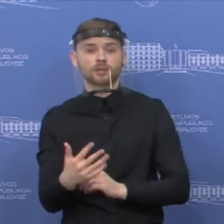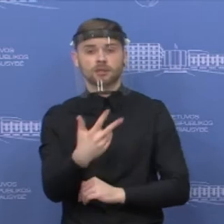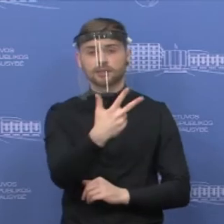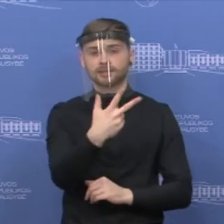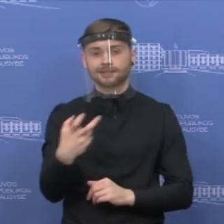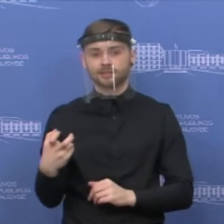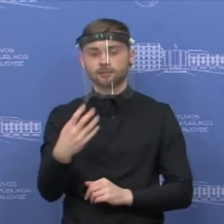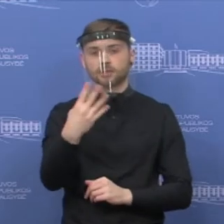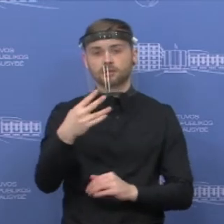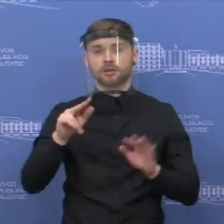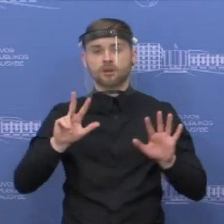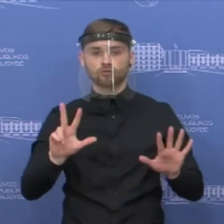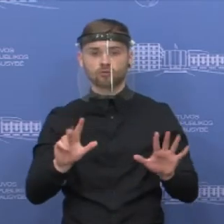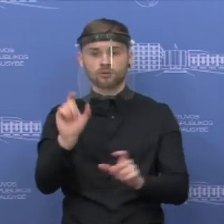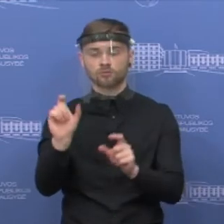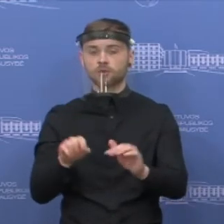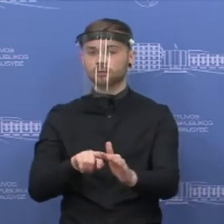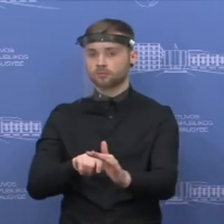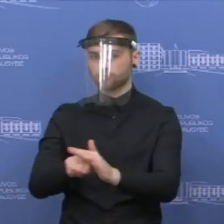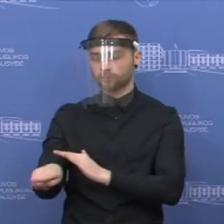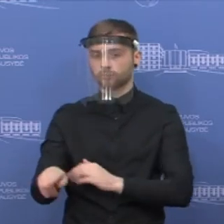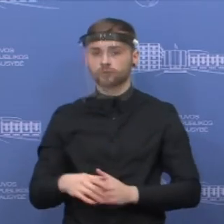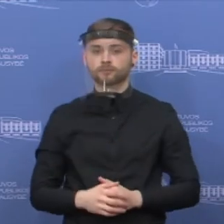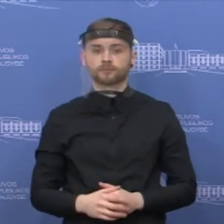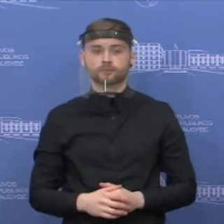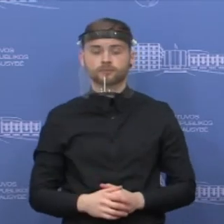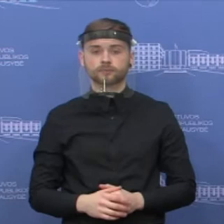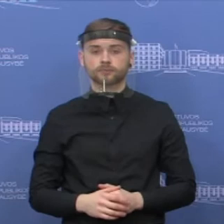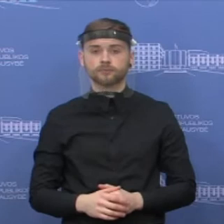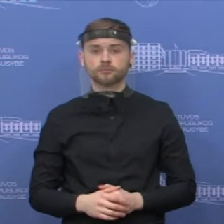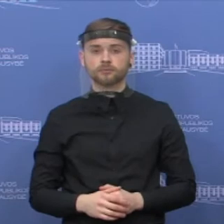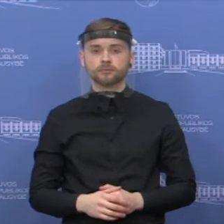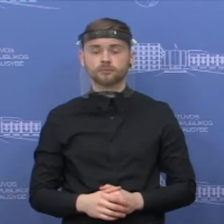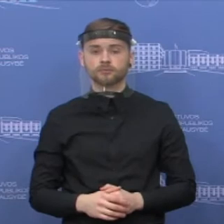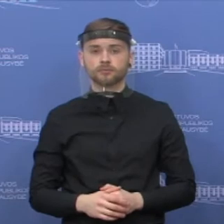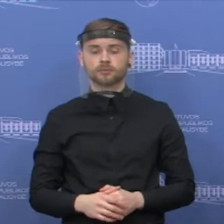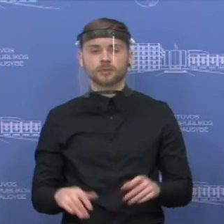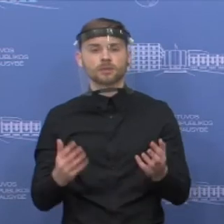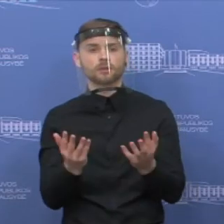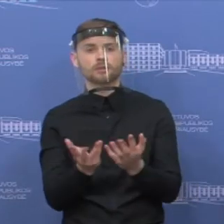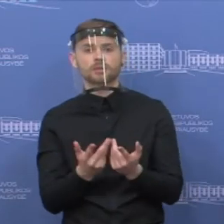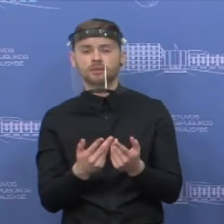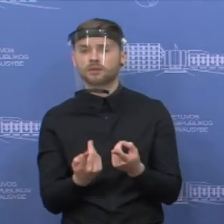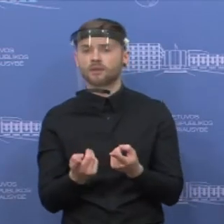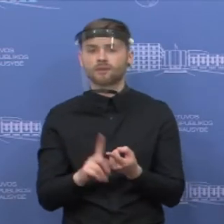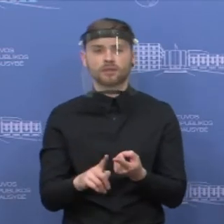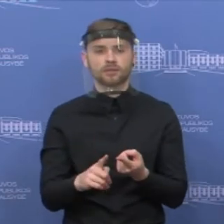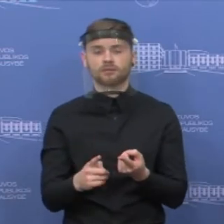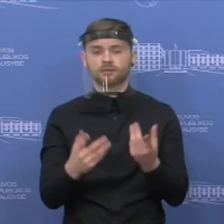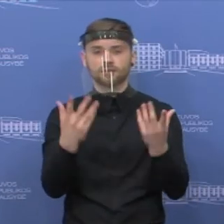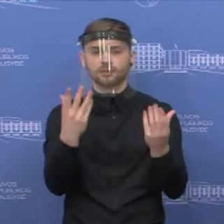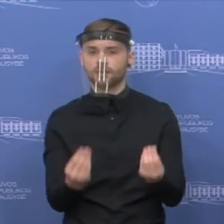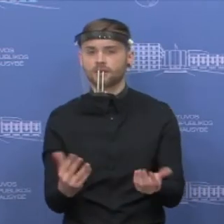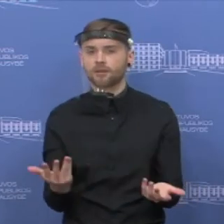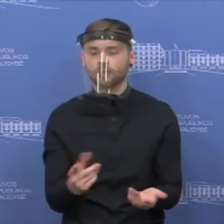348. Ties rautai didžiai dalim priklauso nuo savaitės dienos.